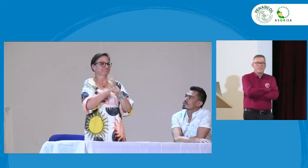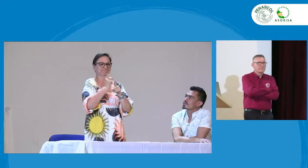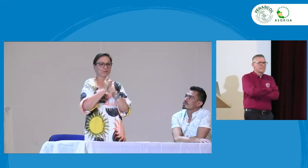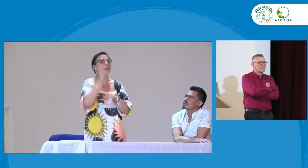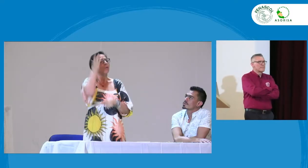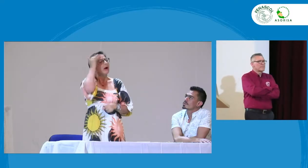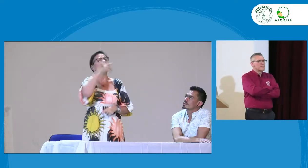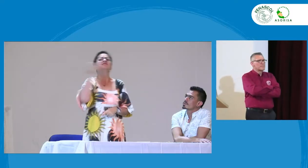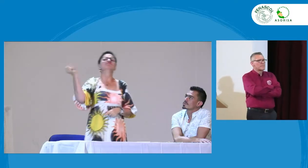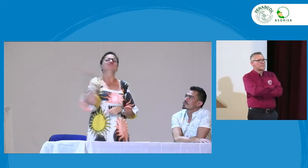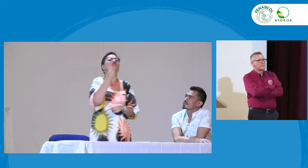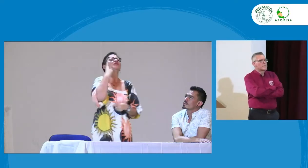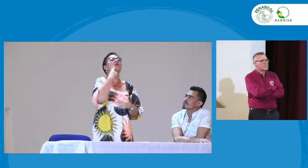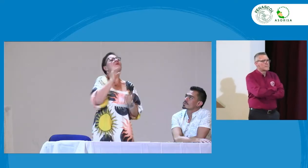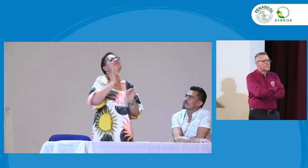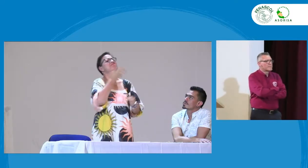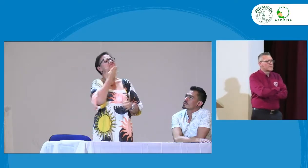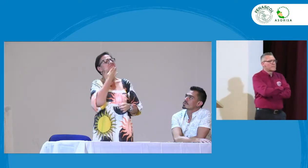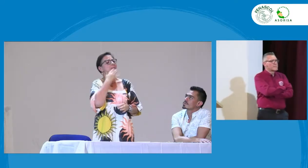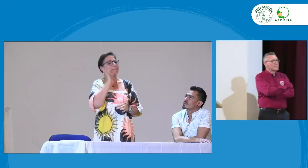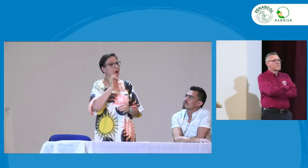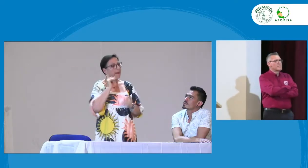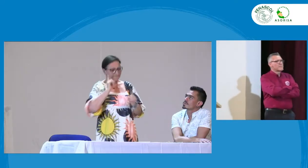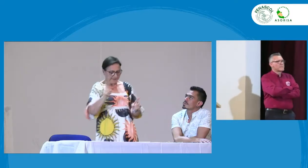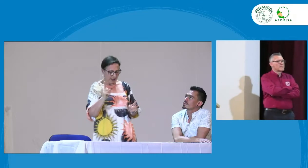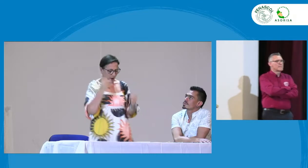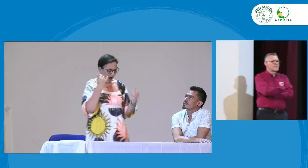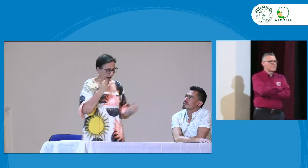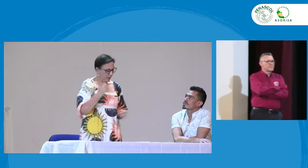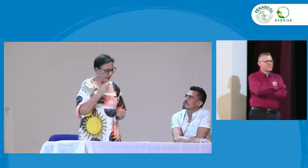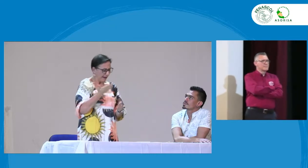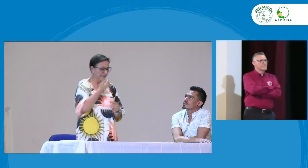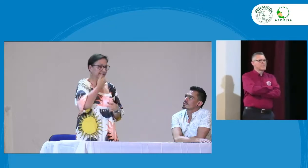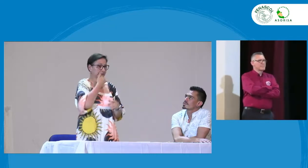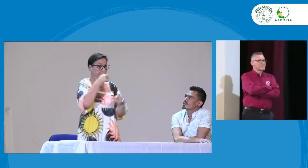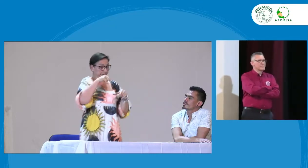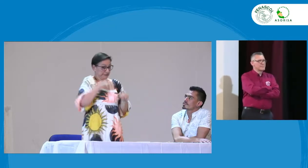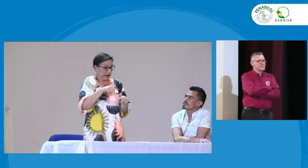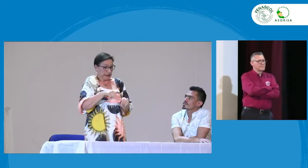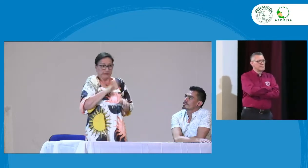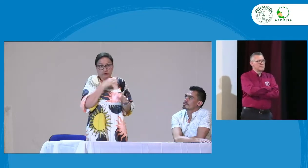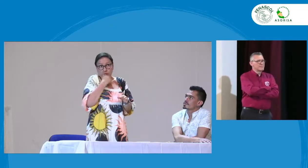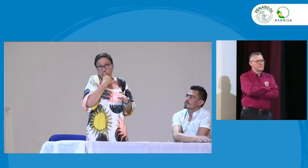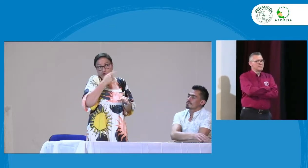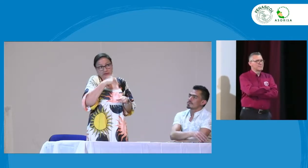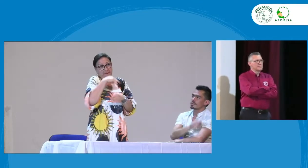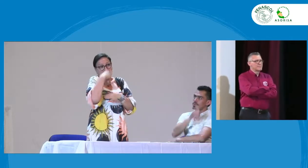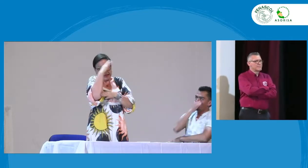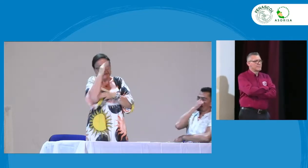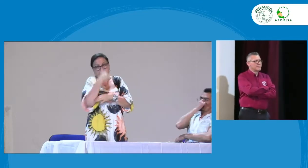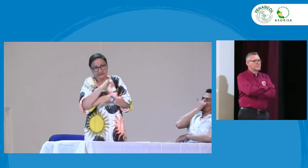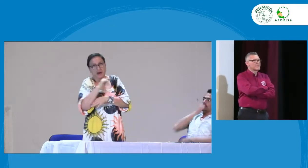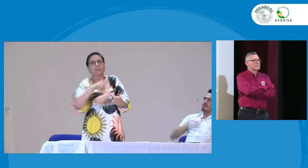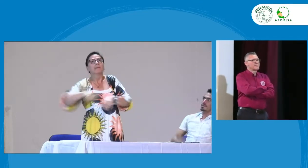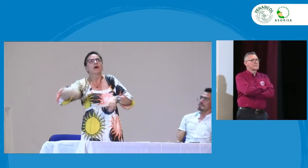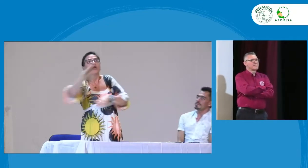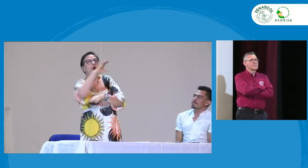todavía tenemos esa falencia con los perfiles, dicen, vea, cualquier sordo puede ocupar este cargo y yo no sé,